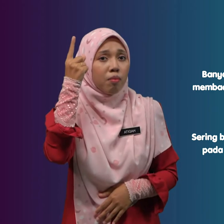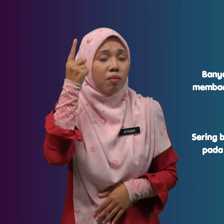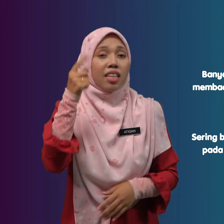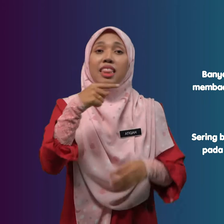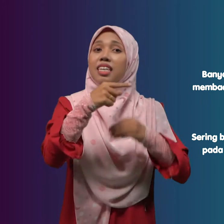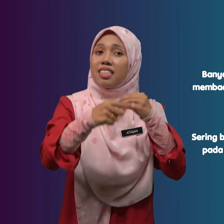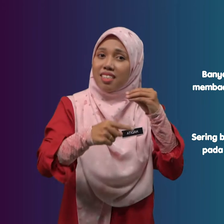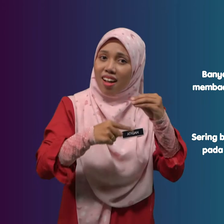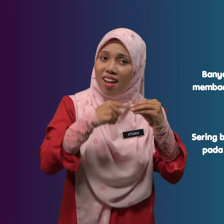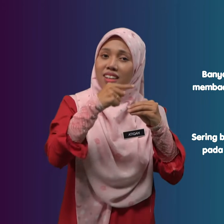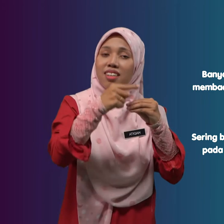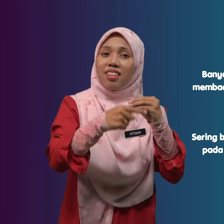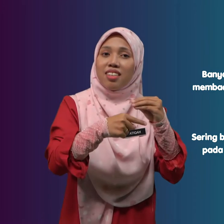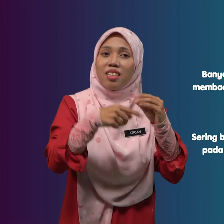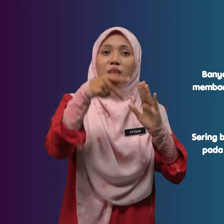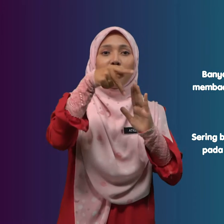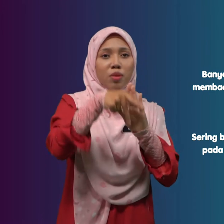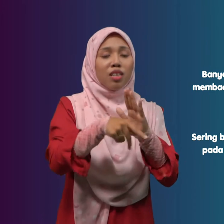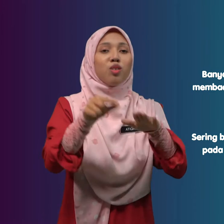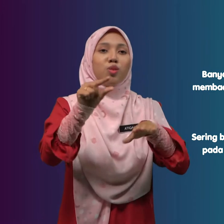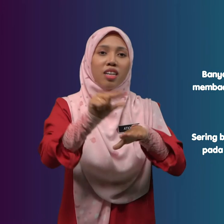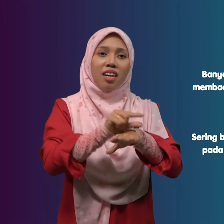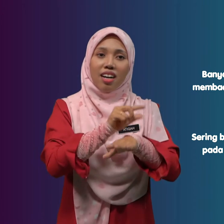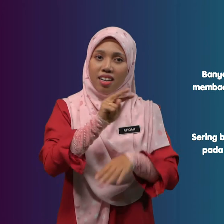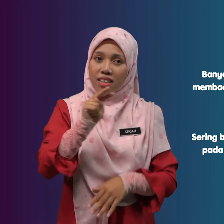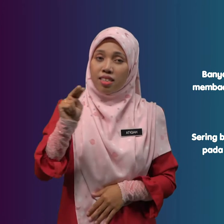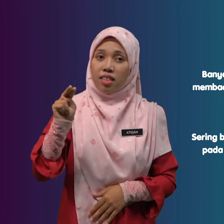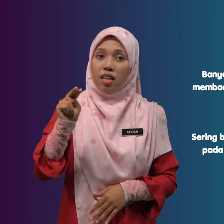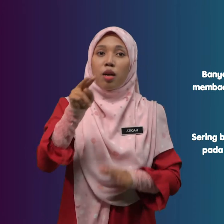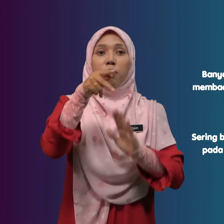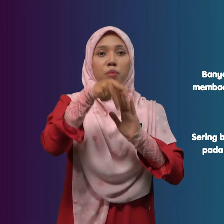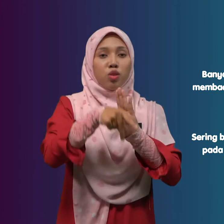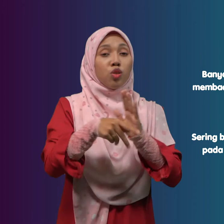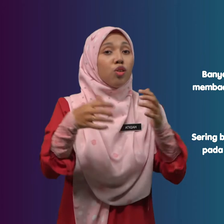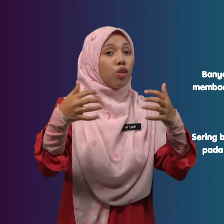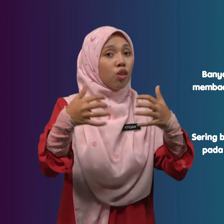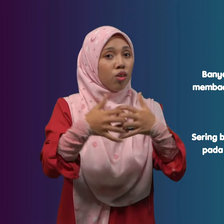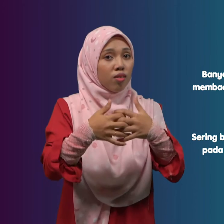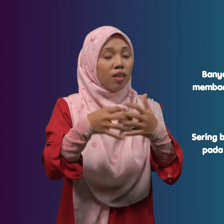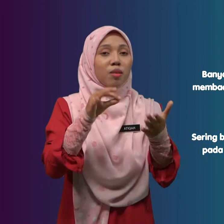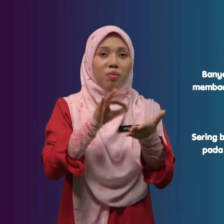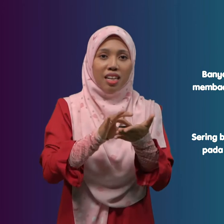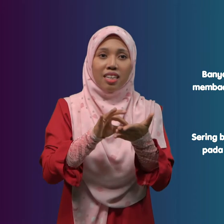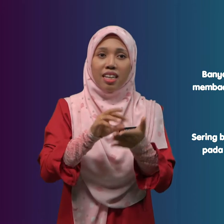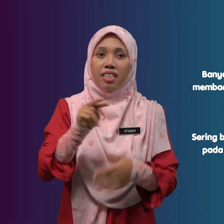Tentang Penggunaan Penjodoh Bilangan